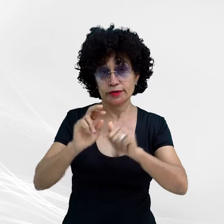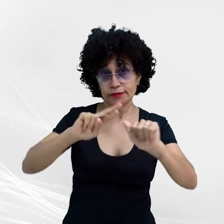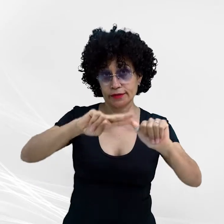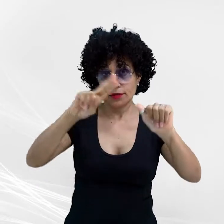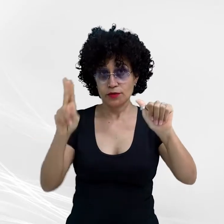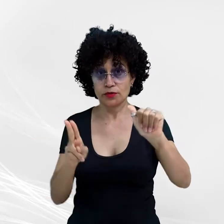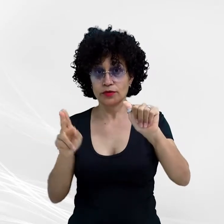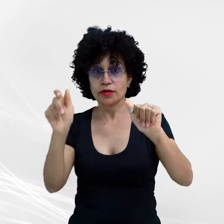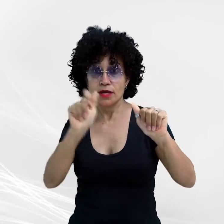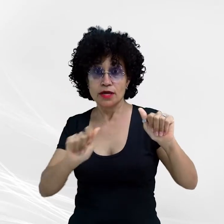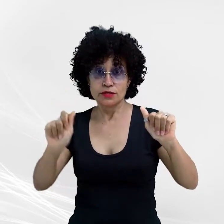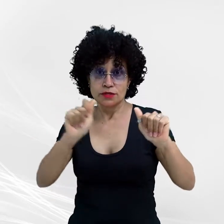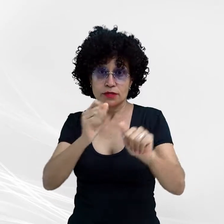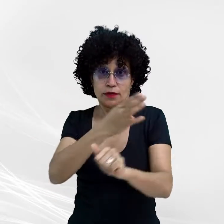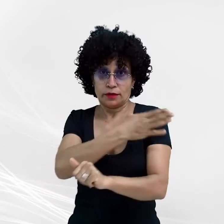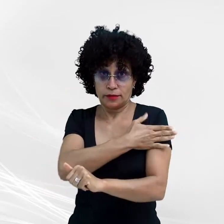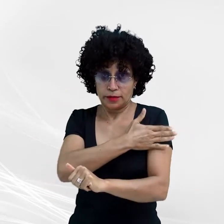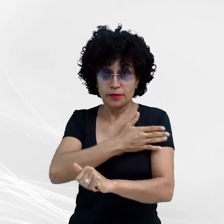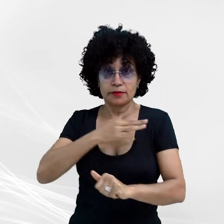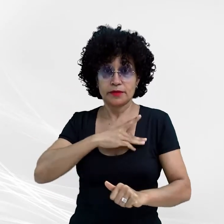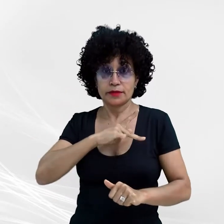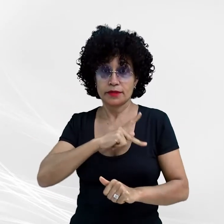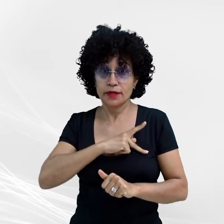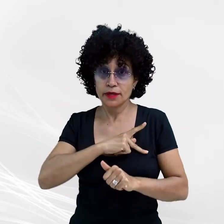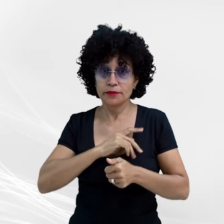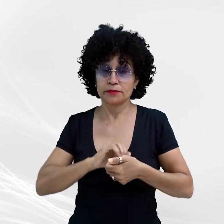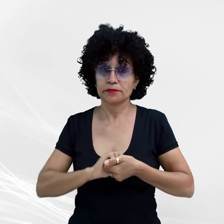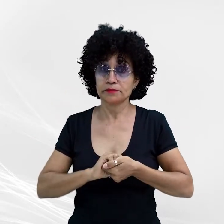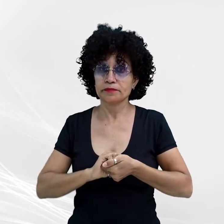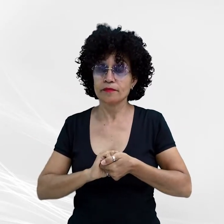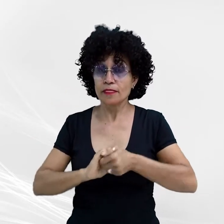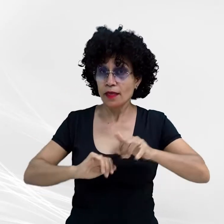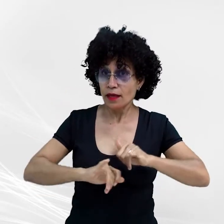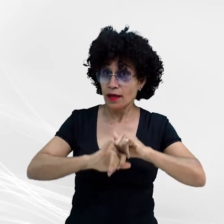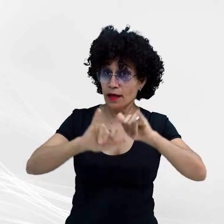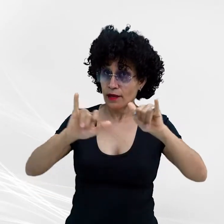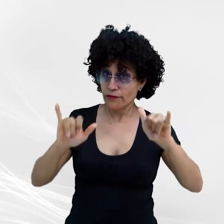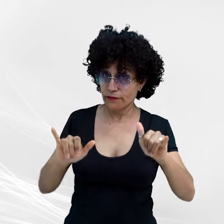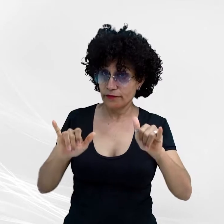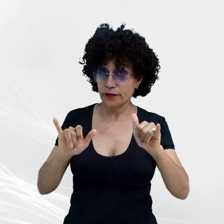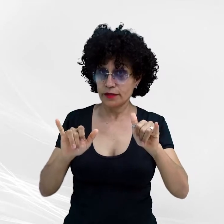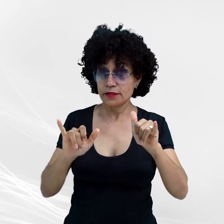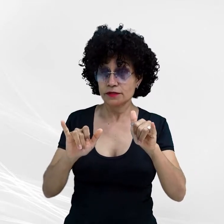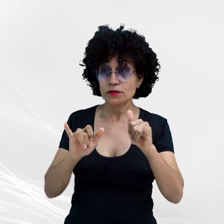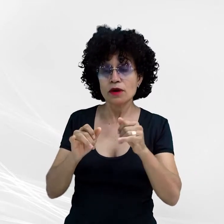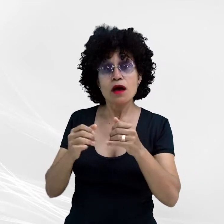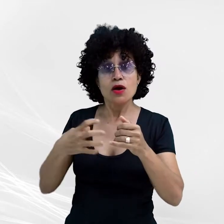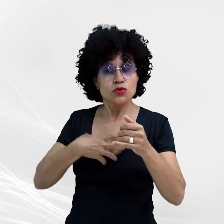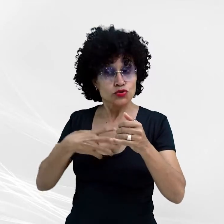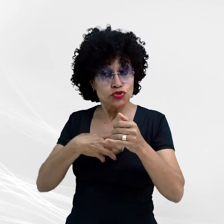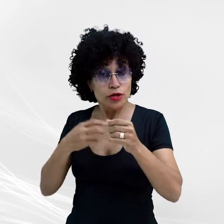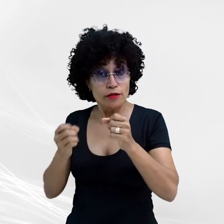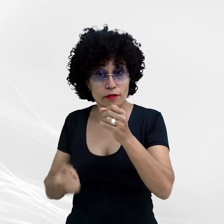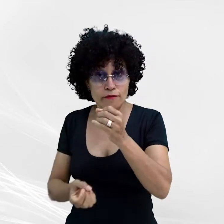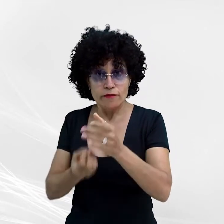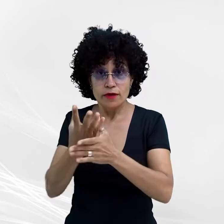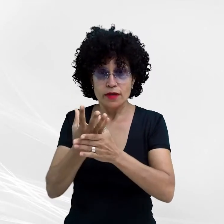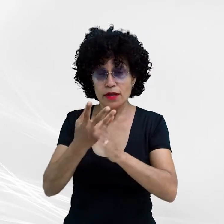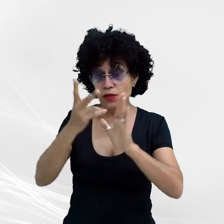Associação Nacional dos Membros do Ministério Público, CONAMP, alertam que, na forma em que foi concebido, o projeto em tramitação na